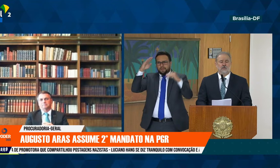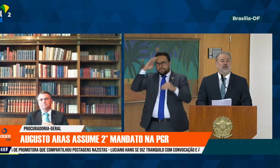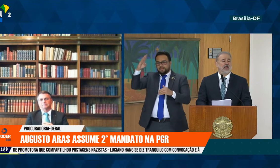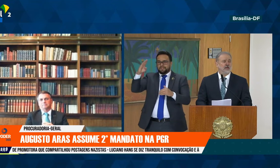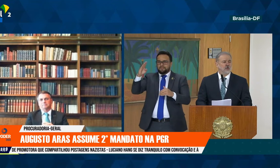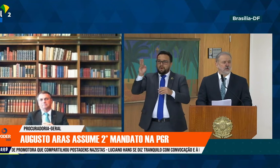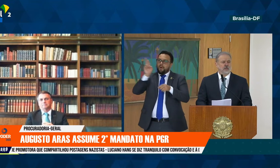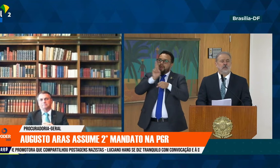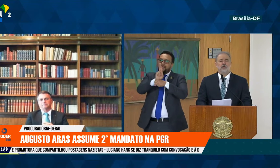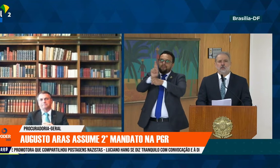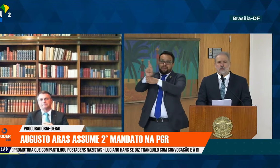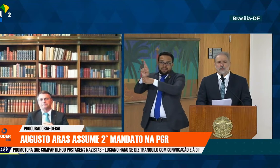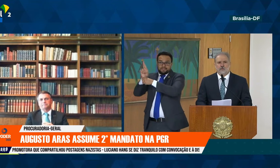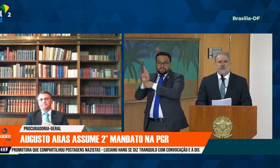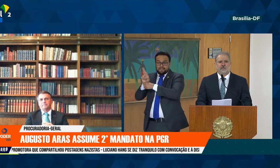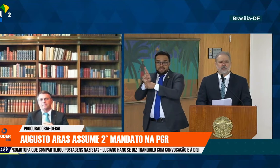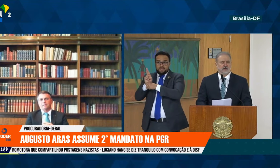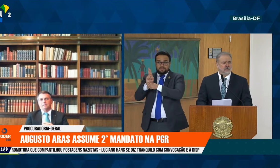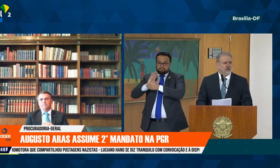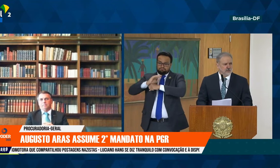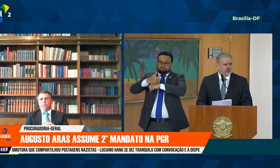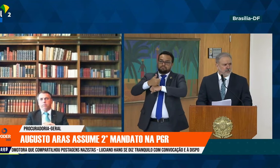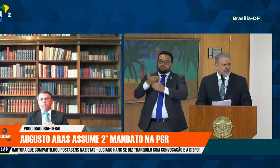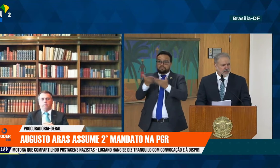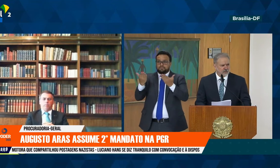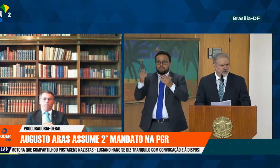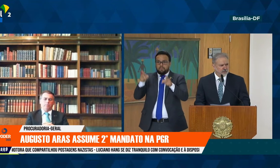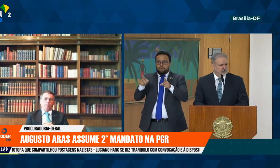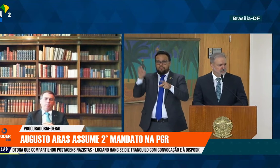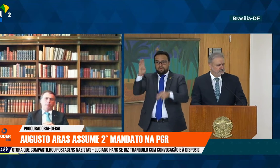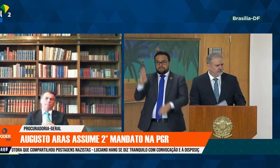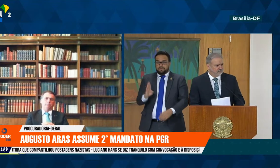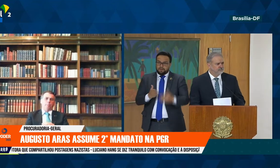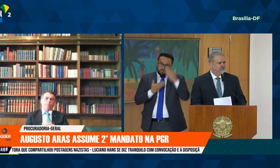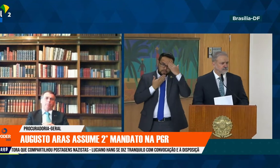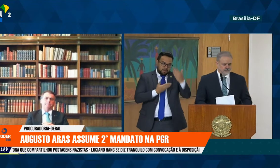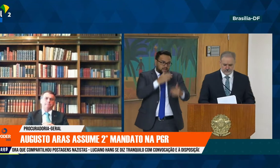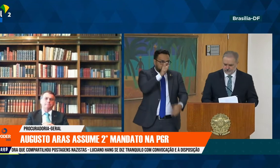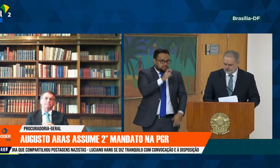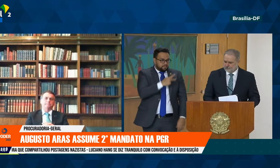representam em nome do povo brasileiro. Muito obrigado, senhor presidente.